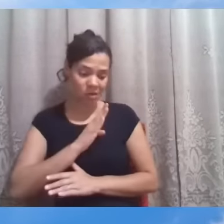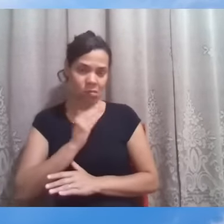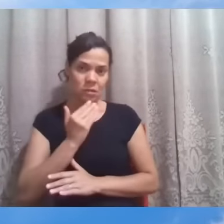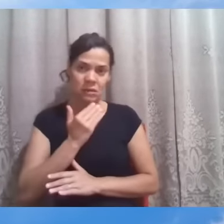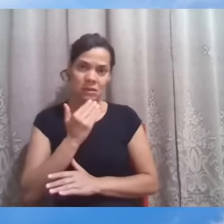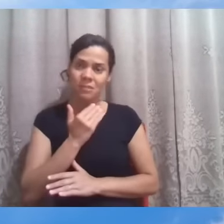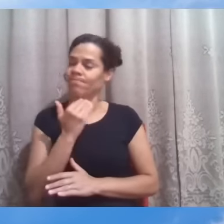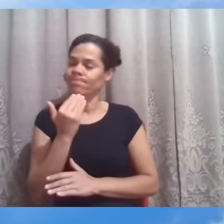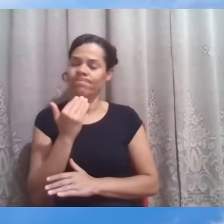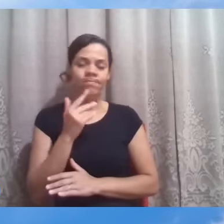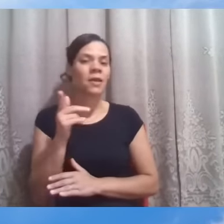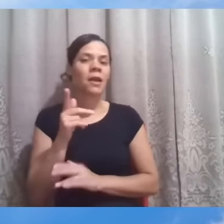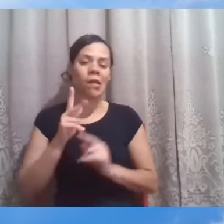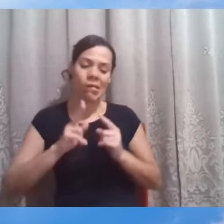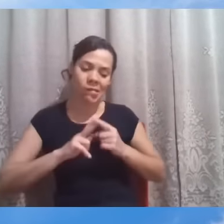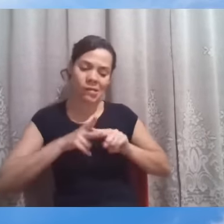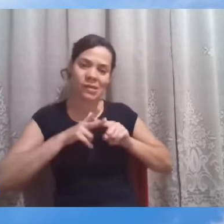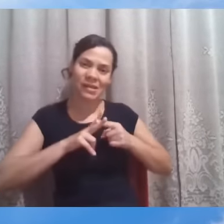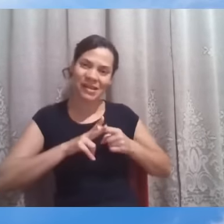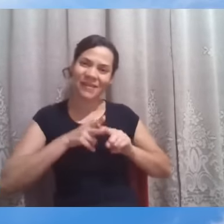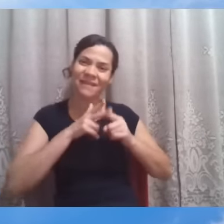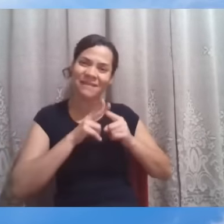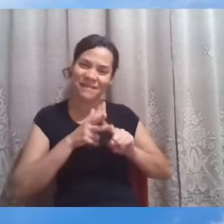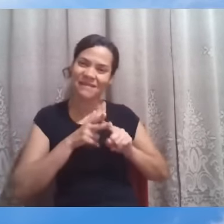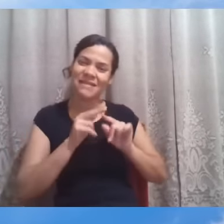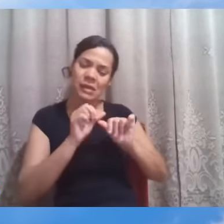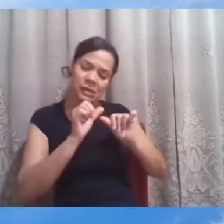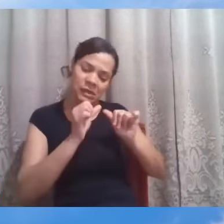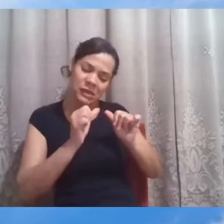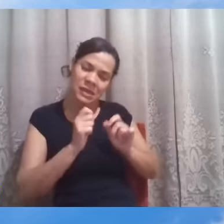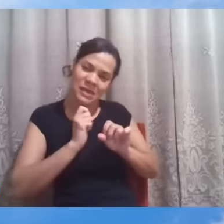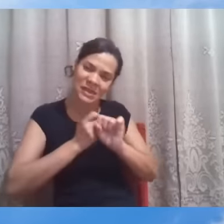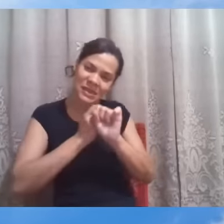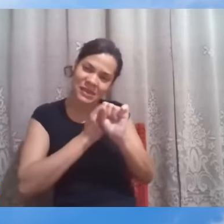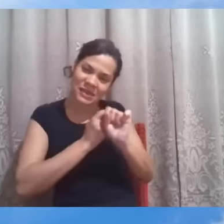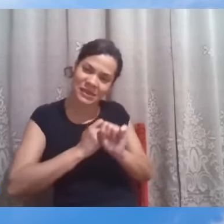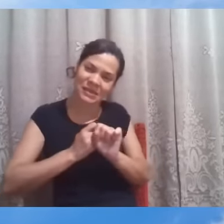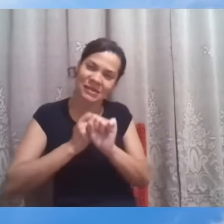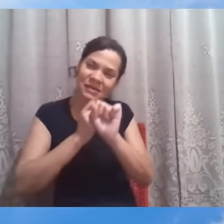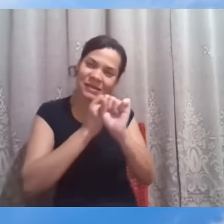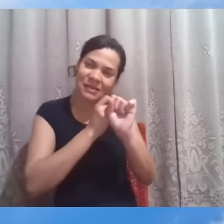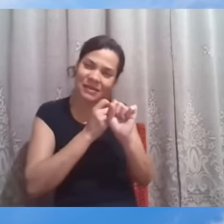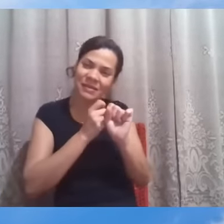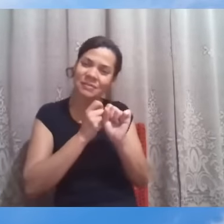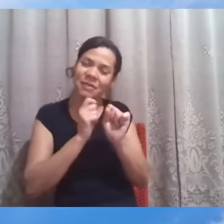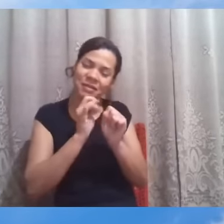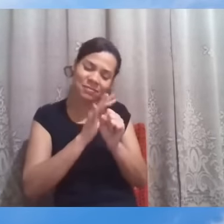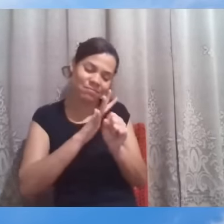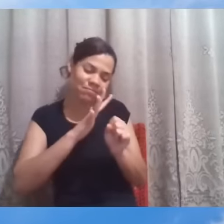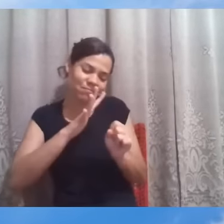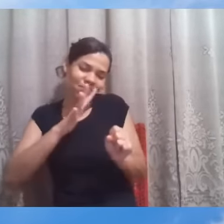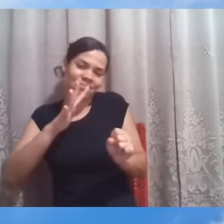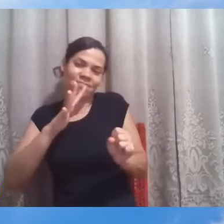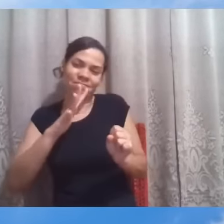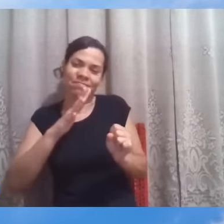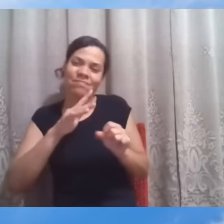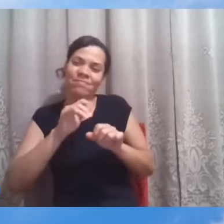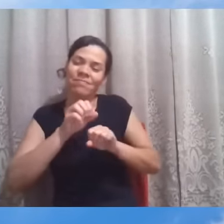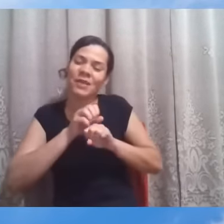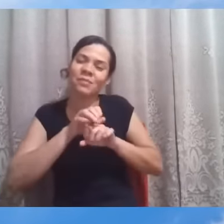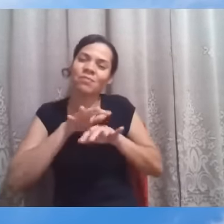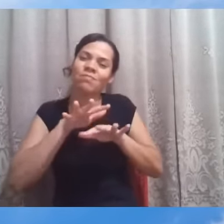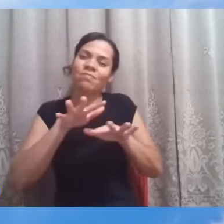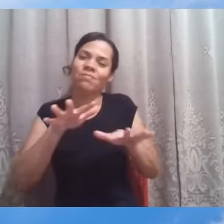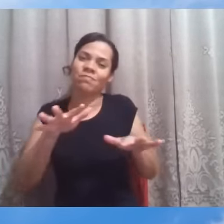preciso tirar o máximo desse coração, é preciso lapidar a pedra para que ela reflita de maneira límpida a luz de Deus.